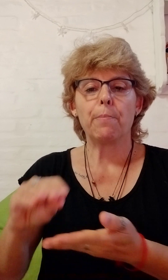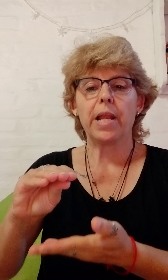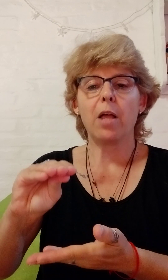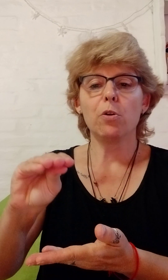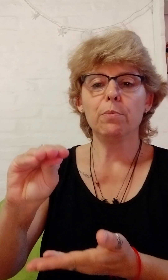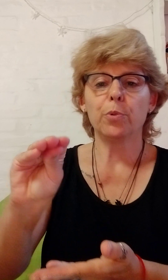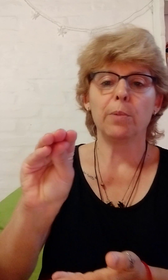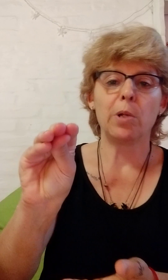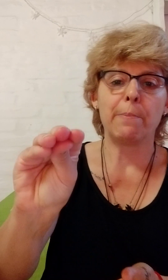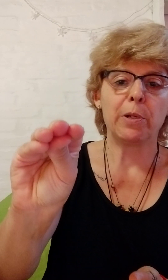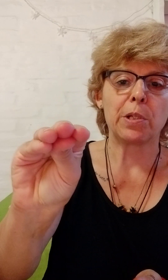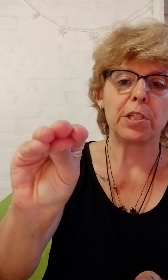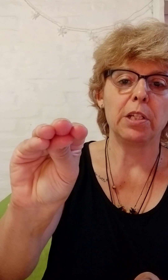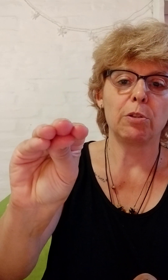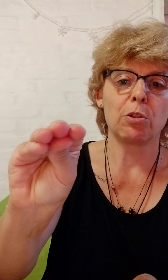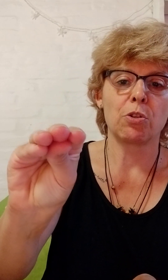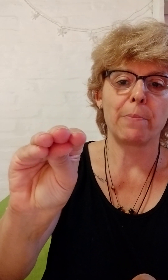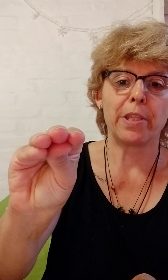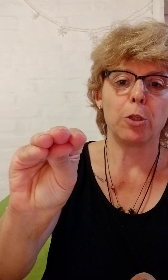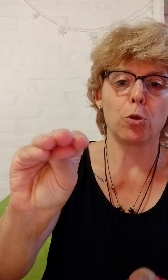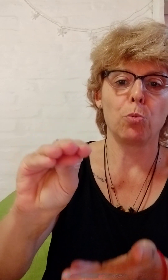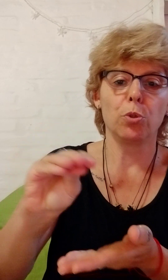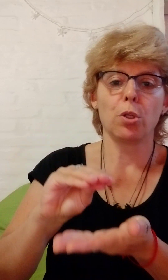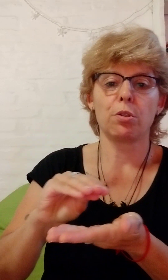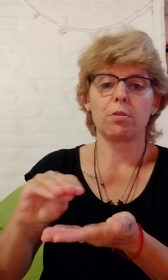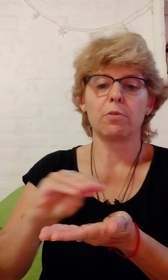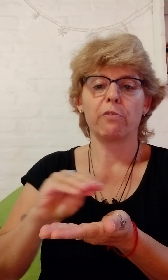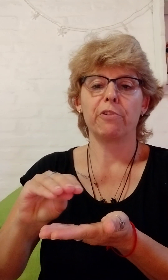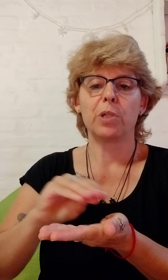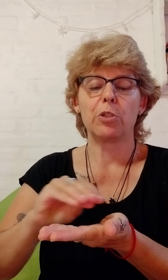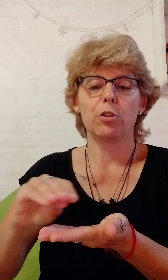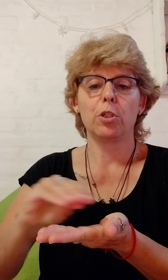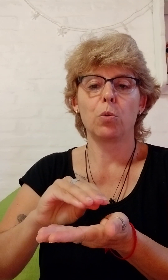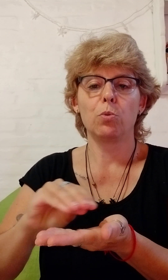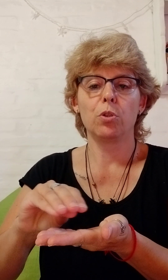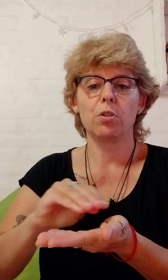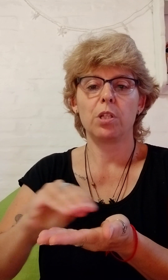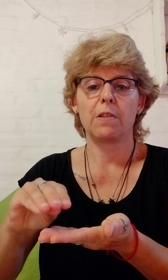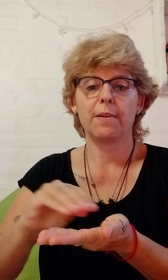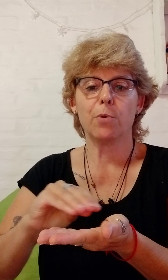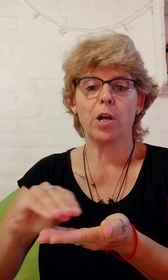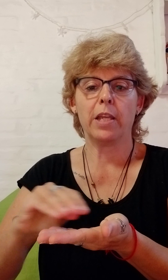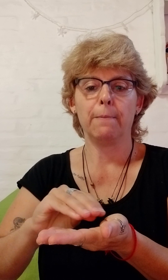Empleado. Ponemos la mano así. Esto se llama dedos juntos. Configuración dedos juntos. Y hacemos ahí.